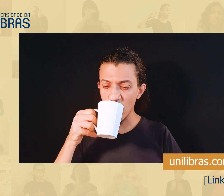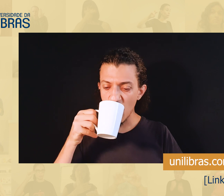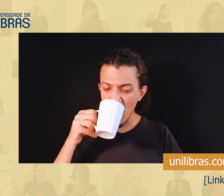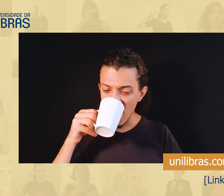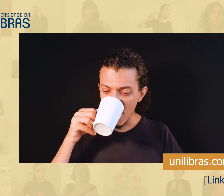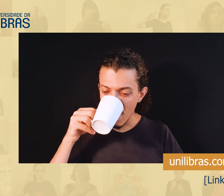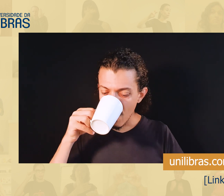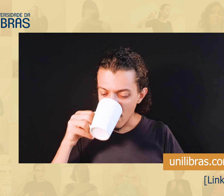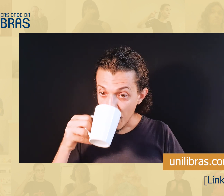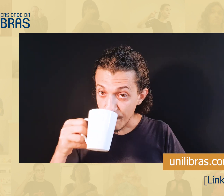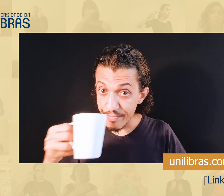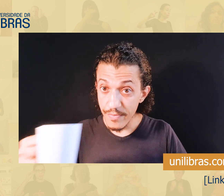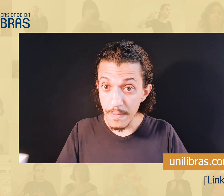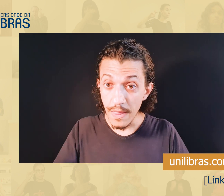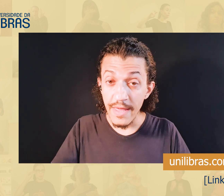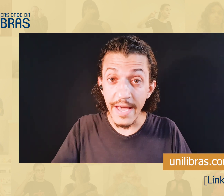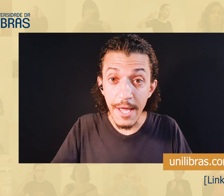2011.